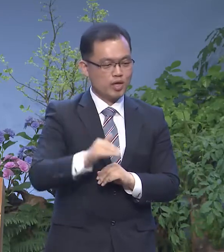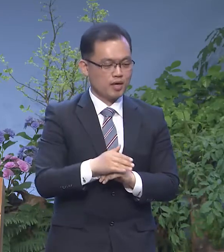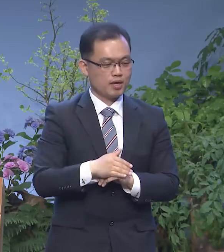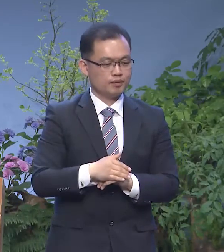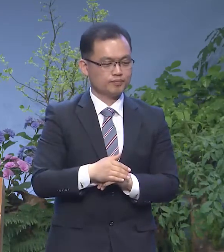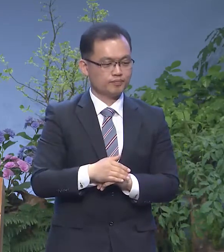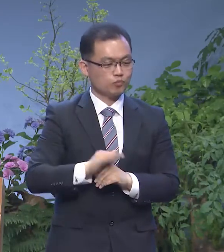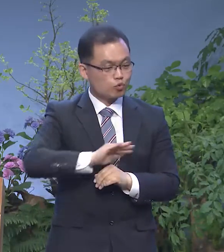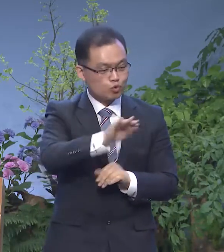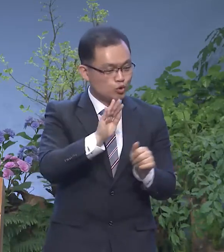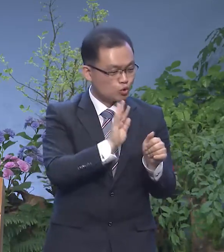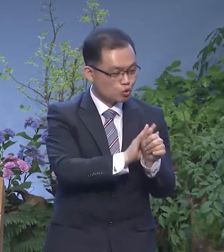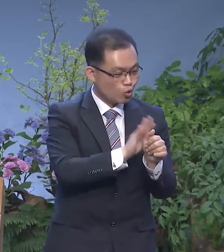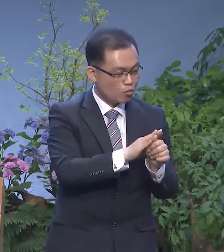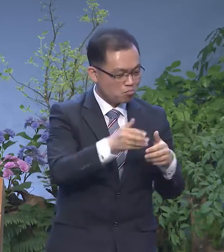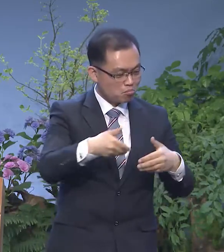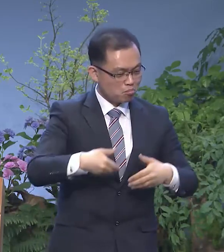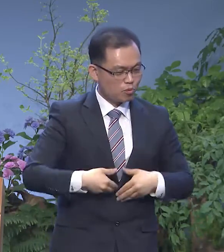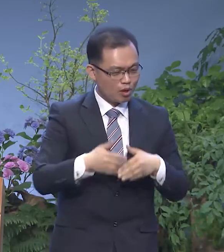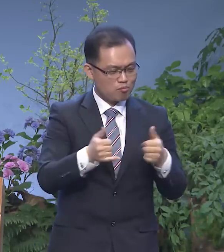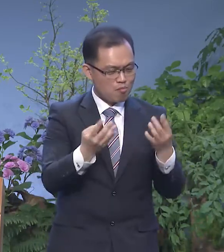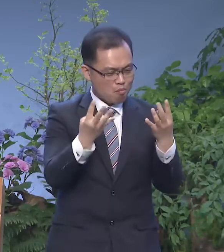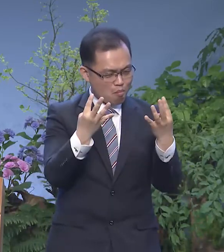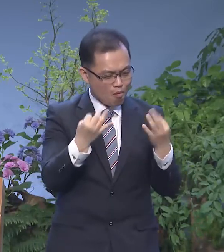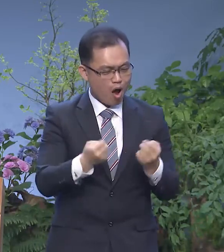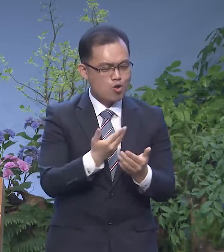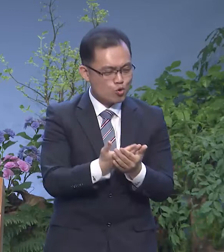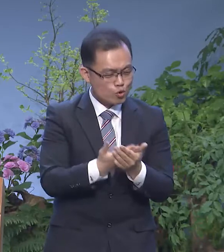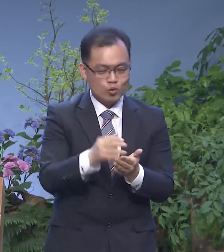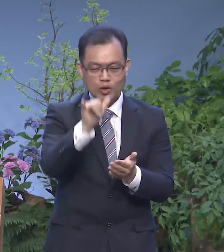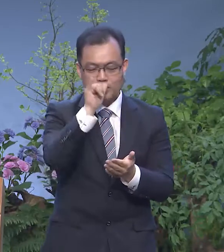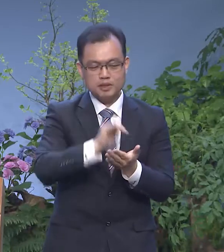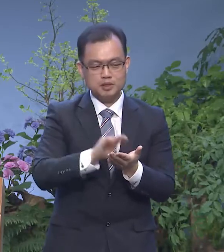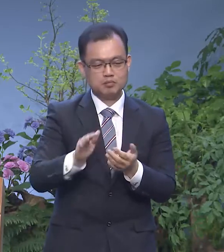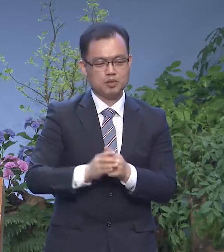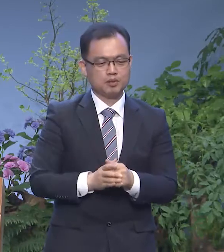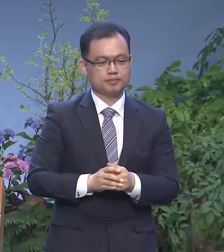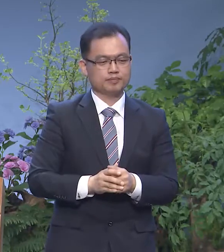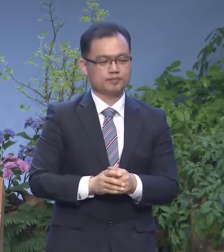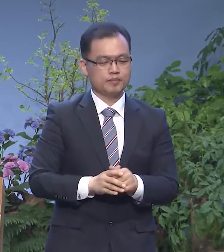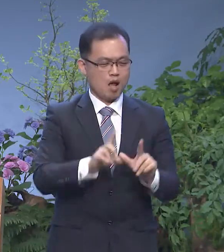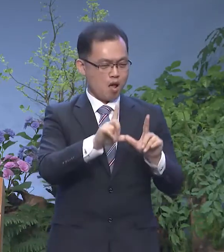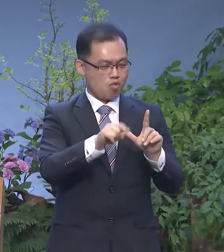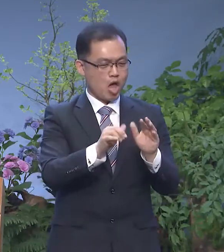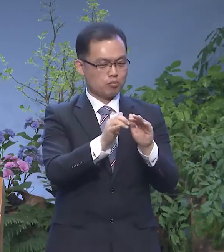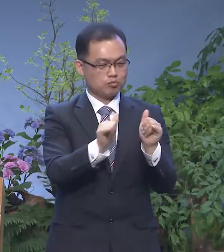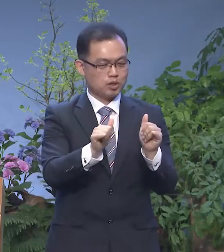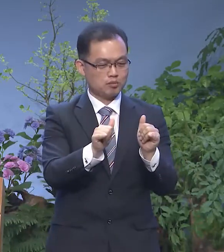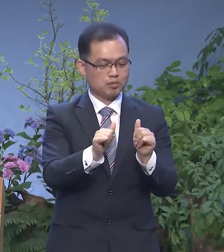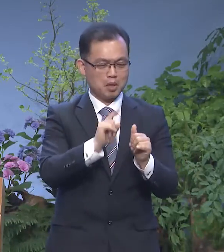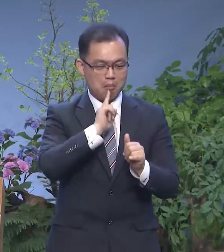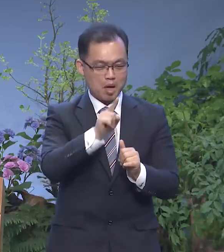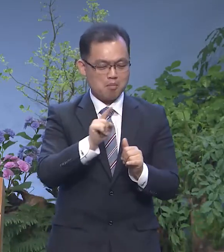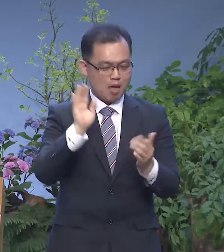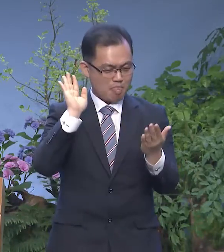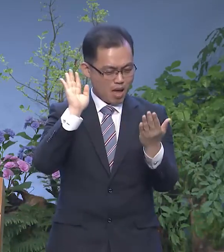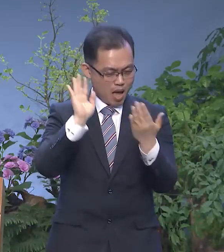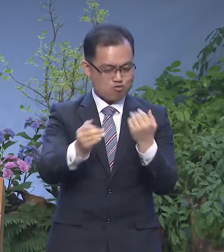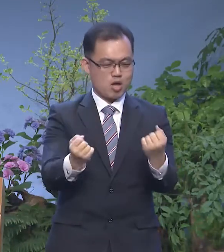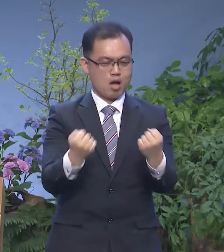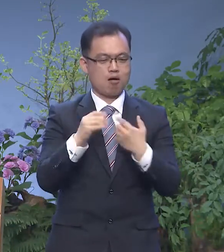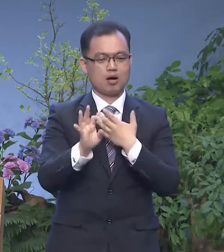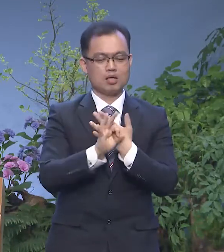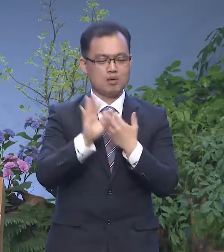분들이 우리에게 도움을 요청하고 있는 것입니다 대부분의 사람들이 이렇게 말합니다 나중에 건강해지면